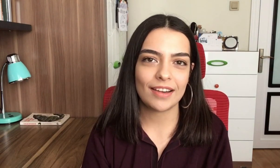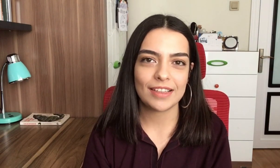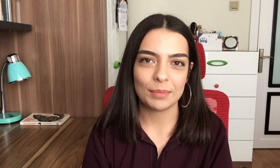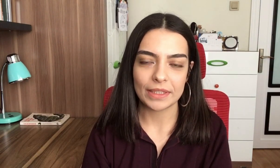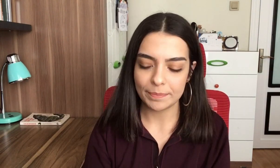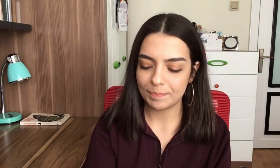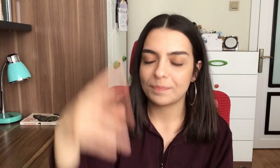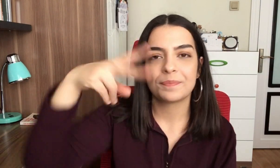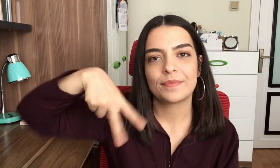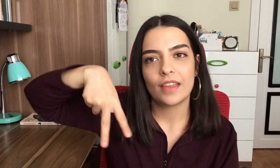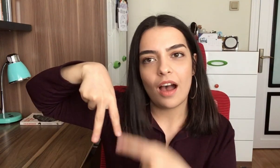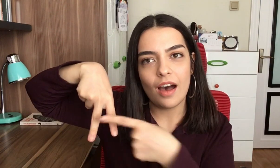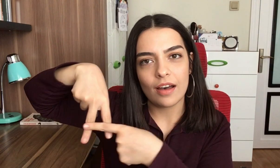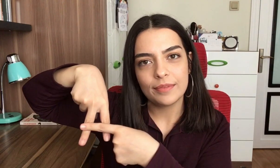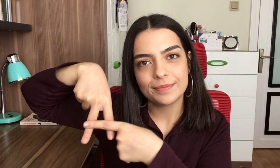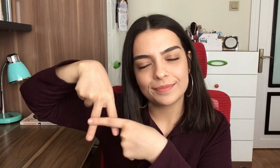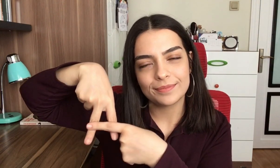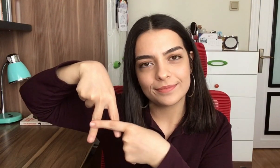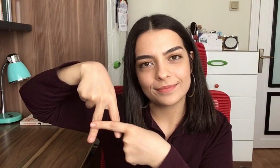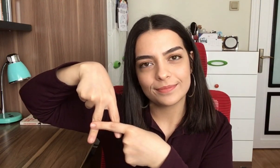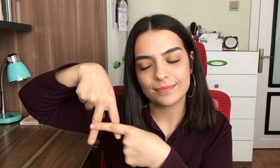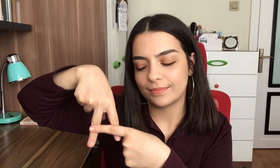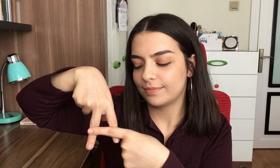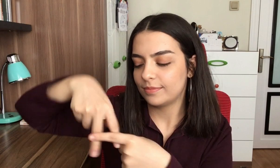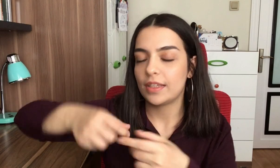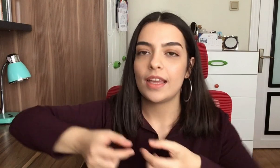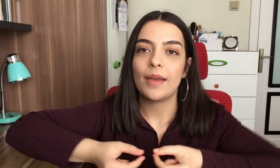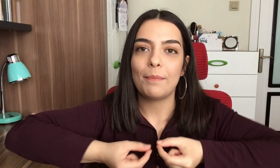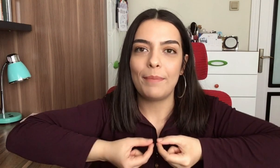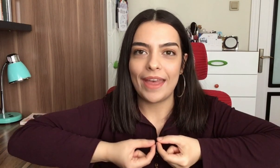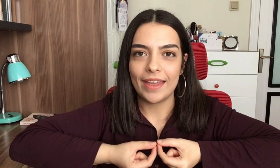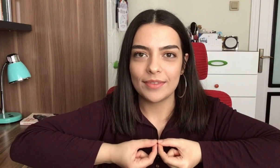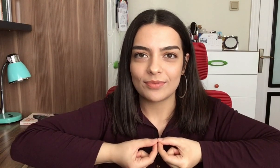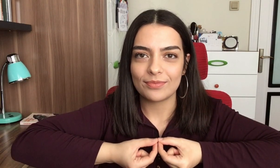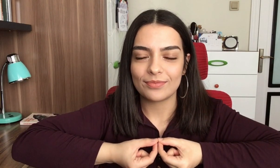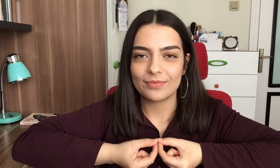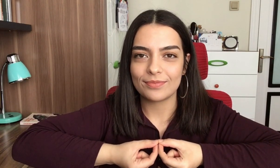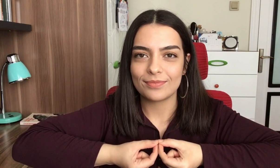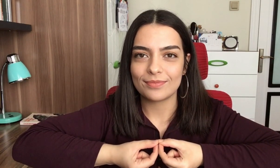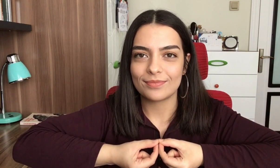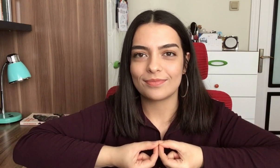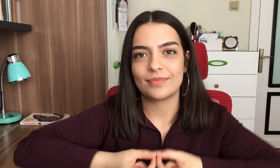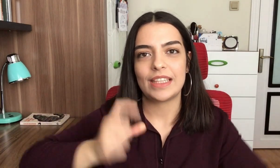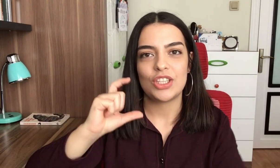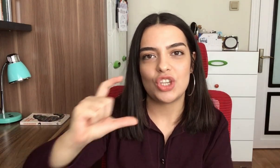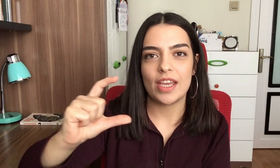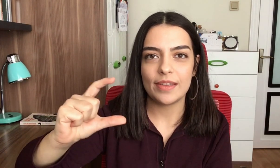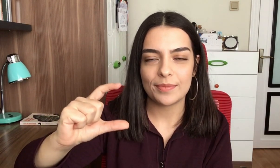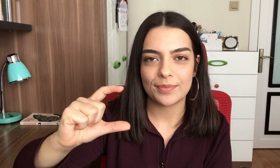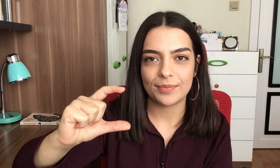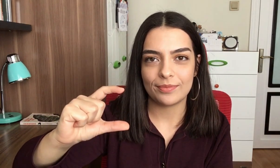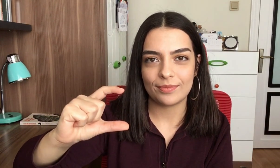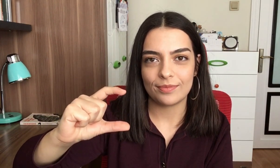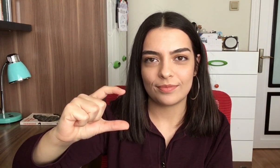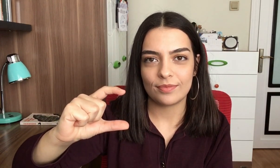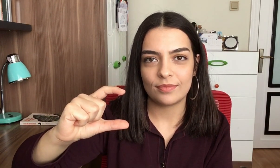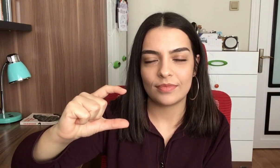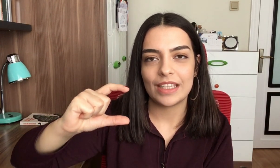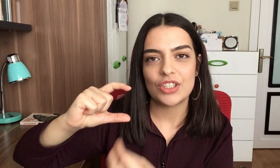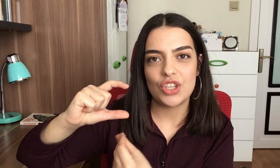yapalım. A B C Ç